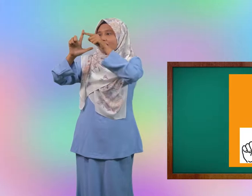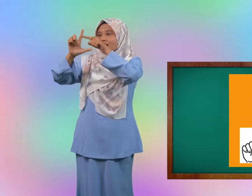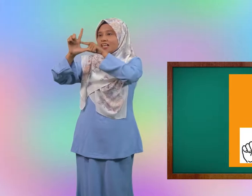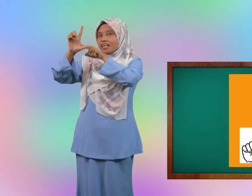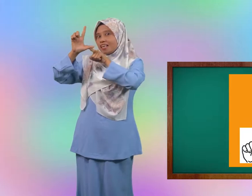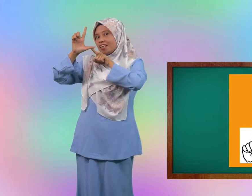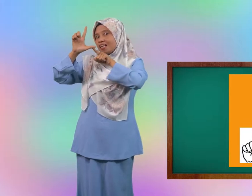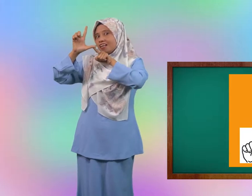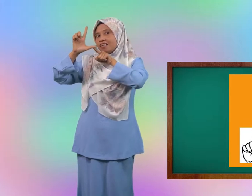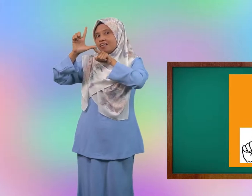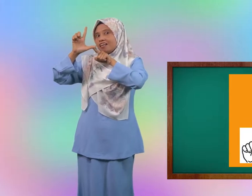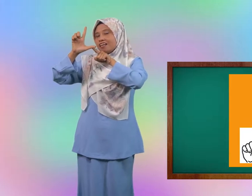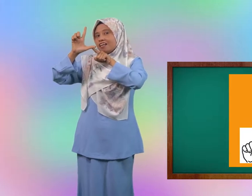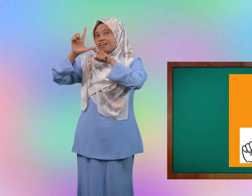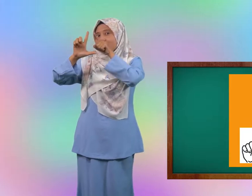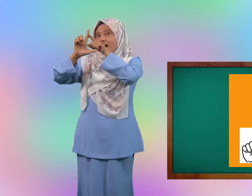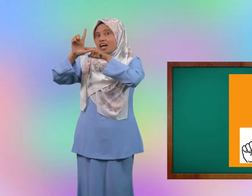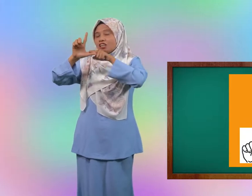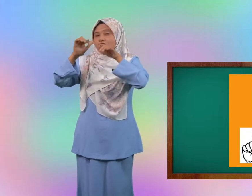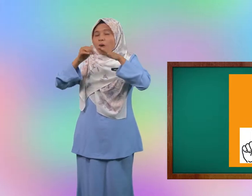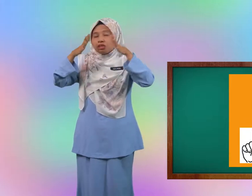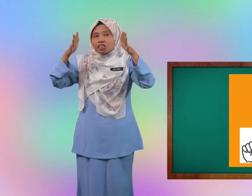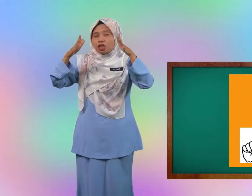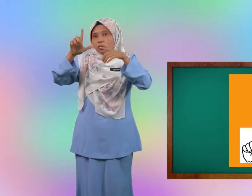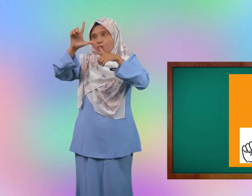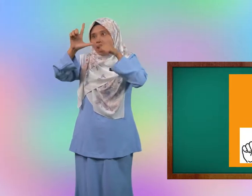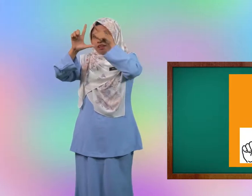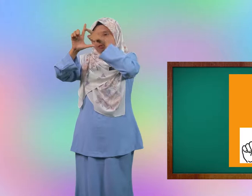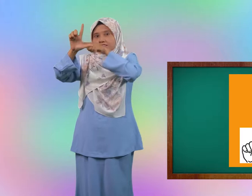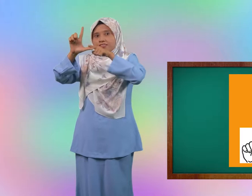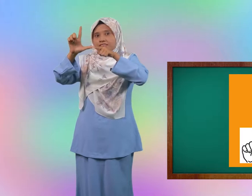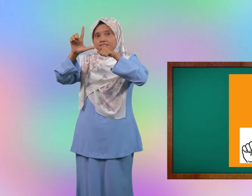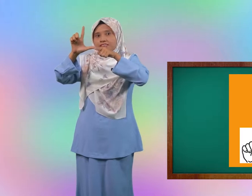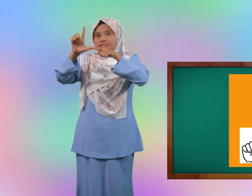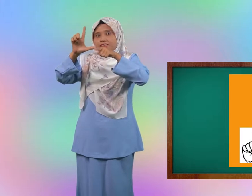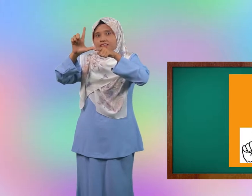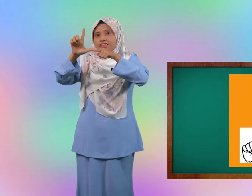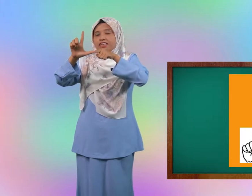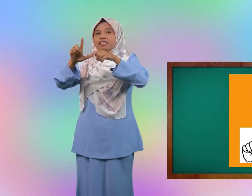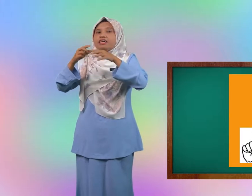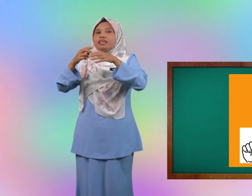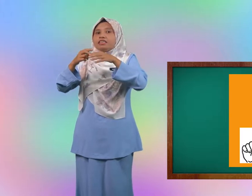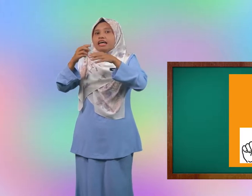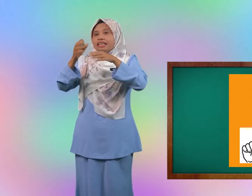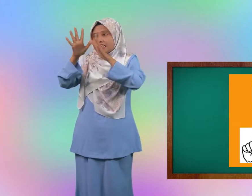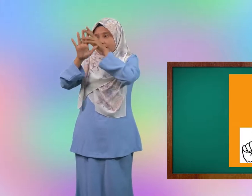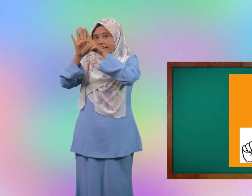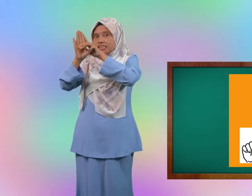L yang besar tu L dan tangan